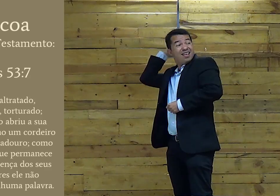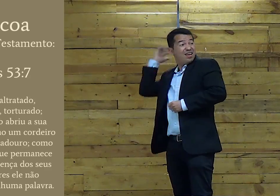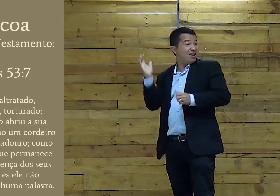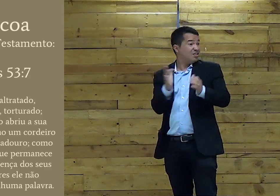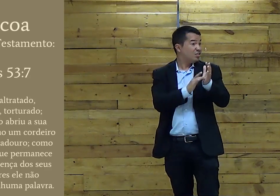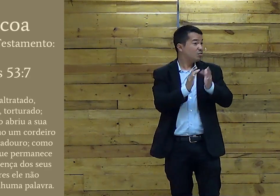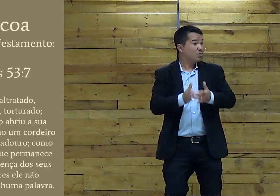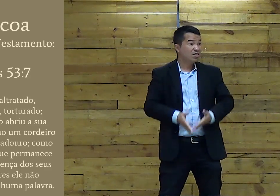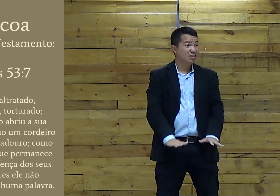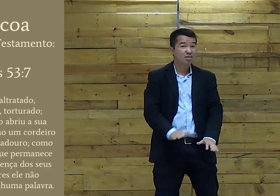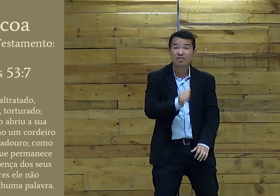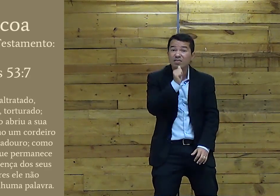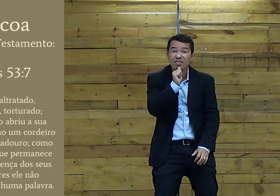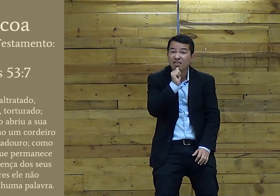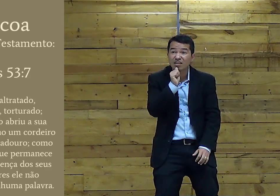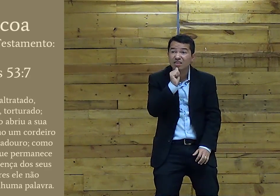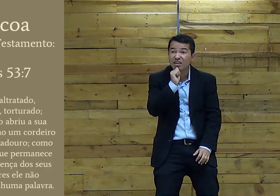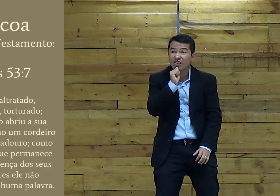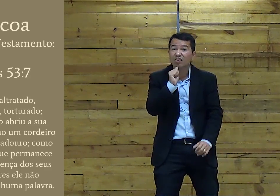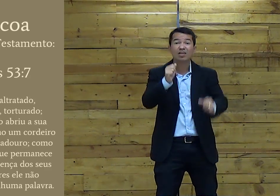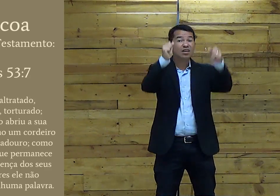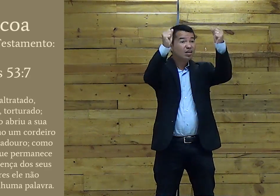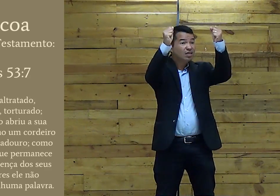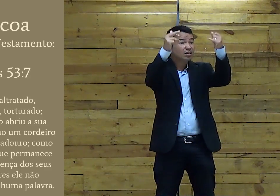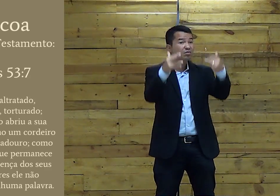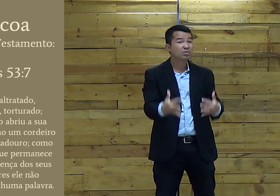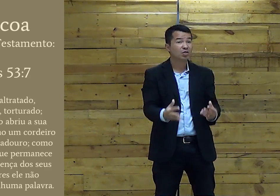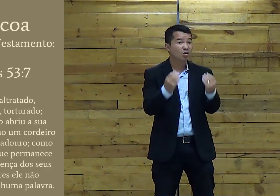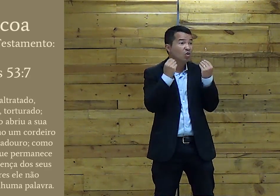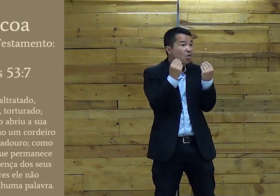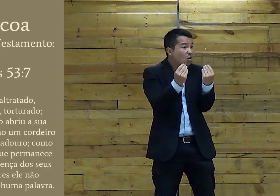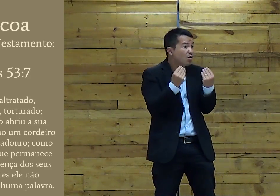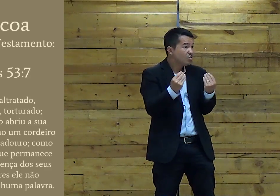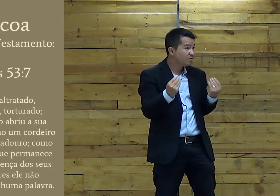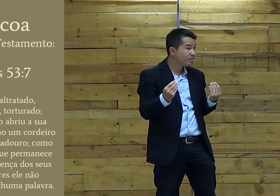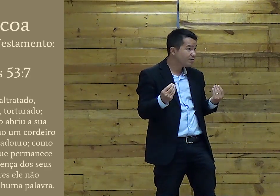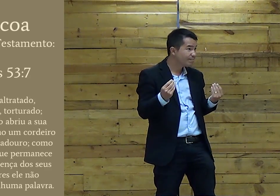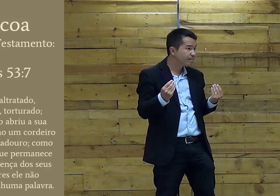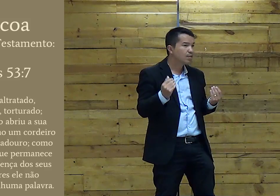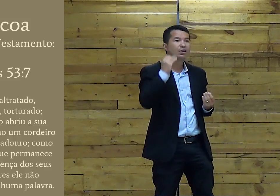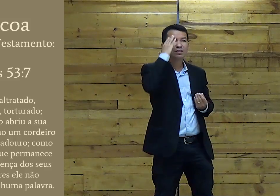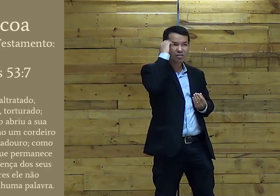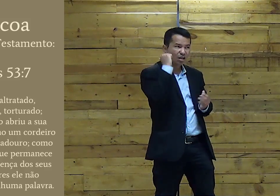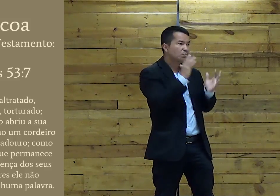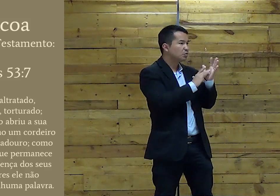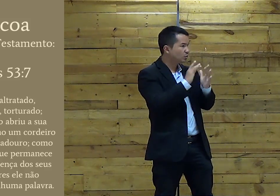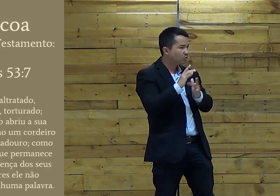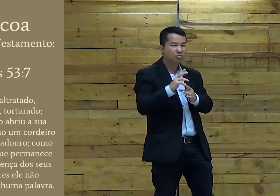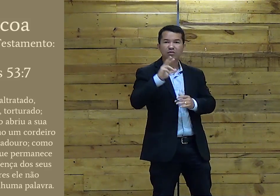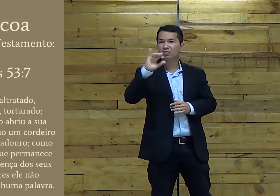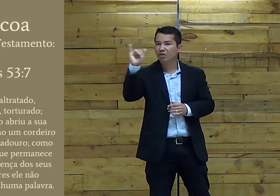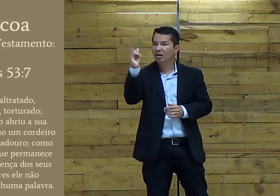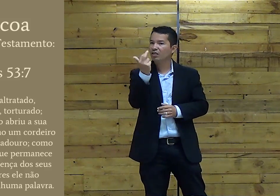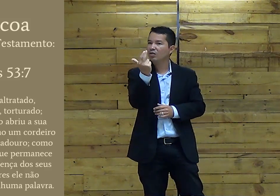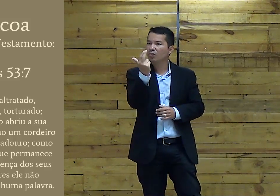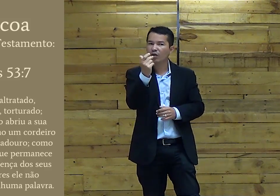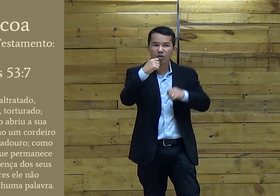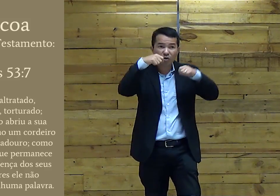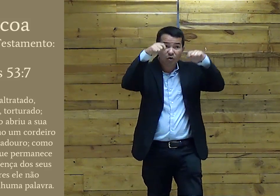Antes de Jesus Nascer Não havia Nascido ainda Jesus Mas ele Já escreveu